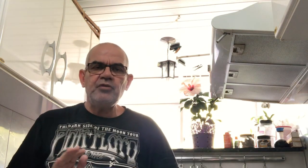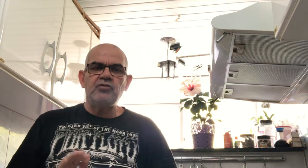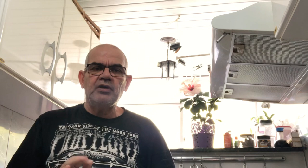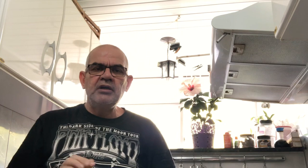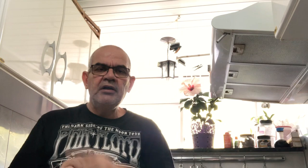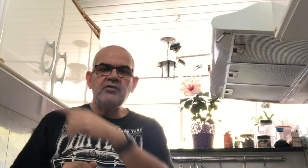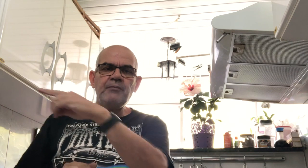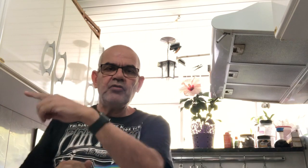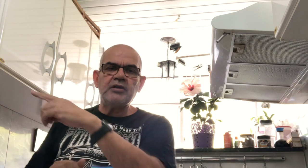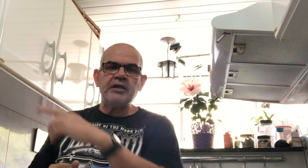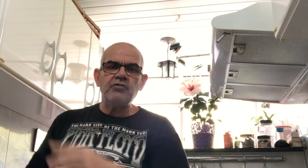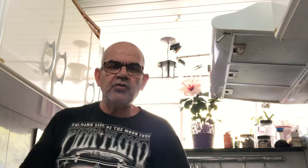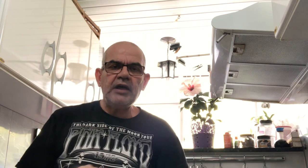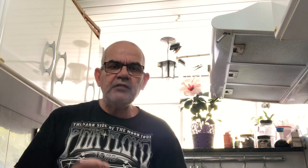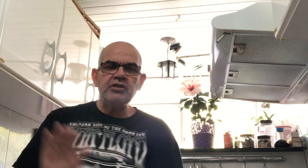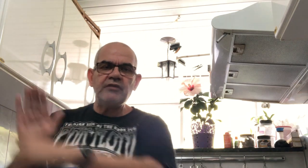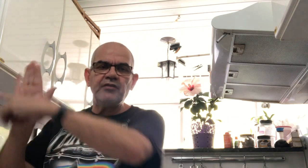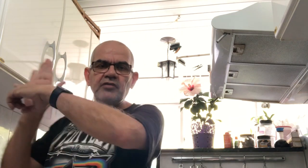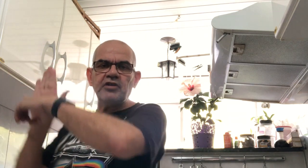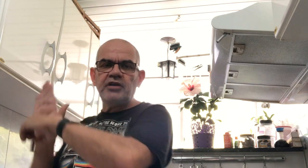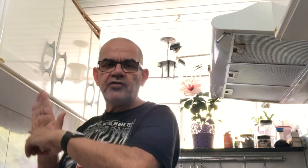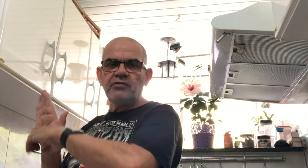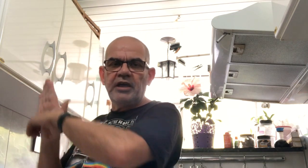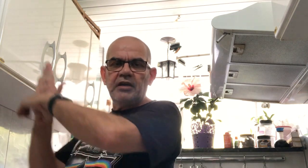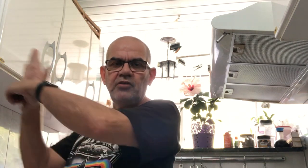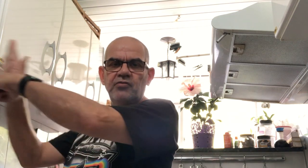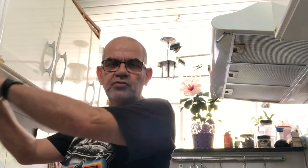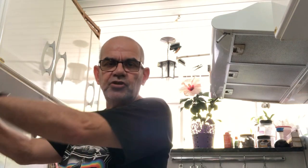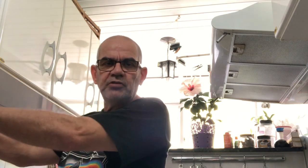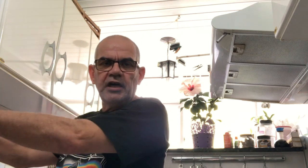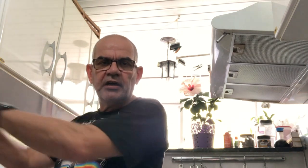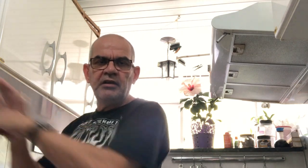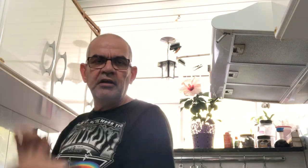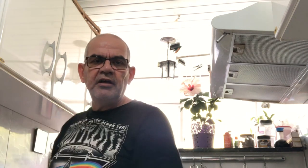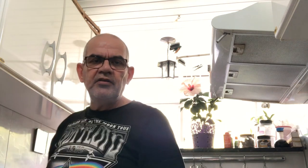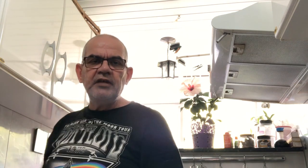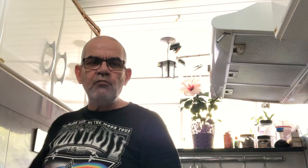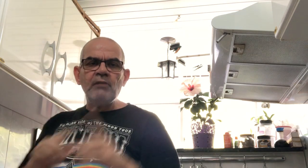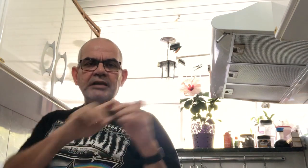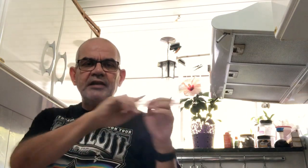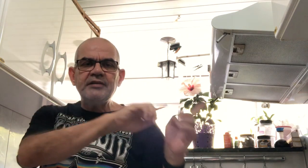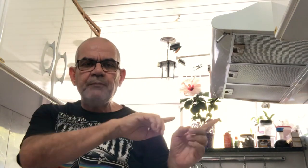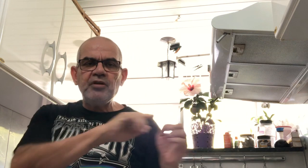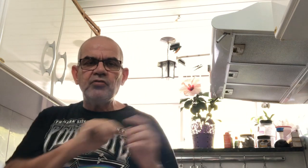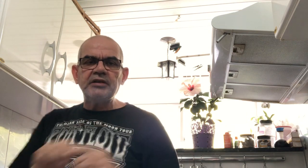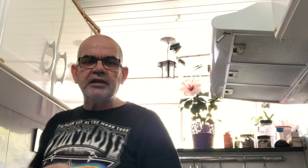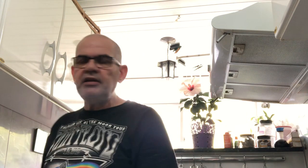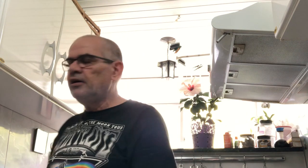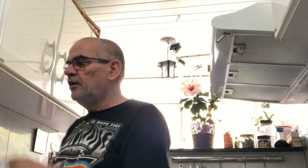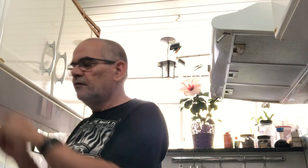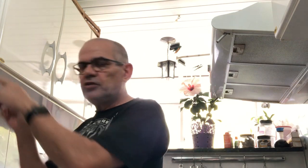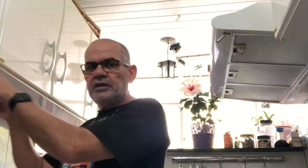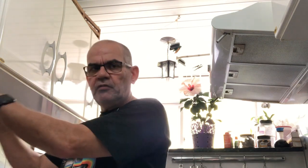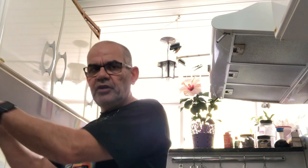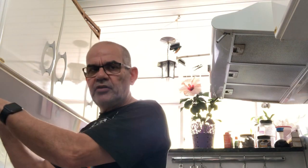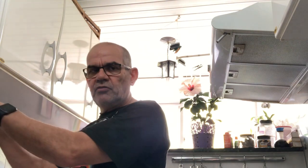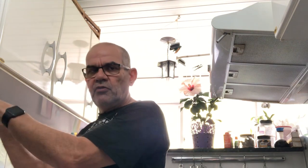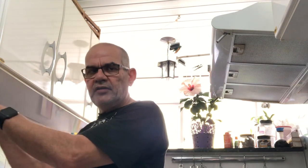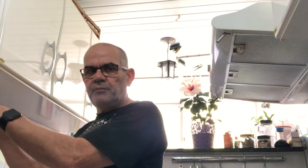pessoa. Se a pessoa está aqui do seu lado, você vai fazer na direção dela. Eu vou te ajudar. Se uma terceira pessoa está aqui, você está conversando com essa